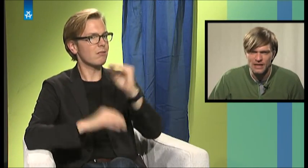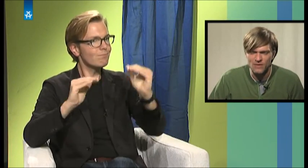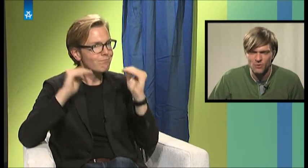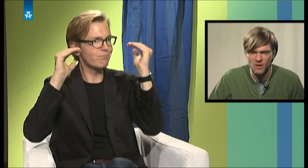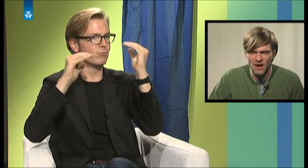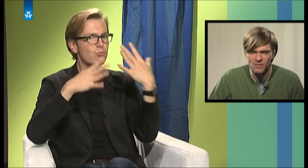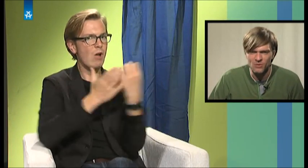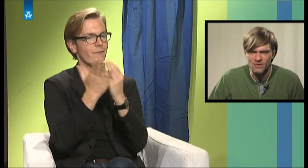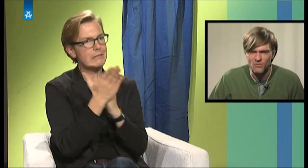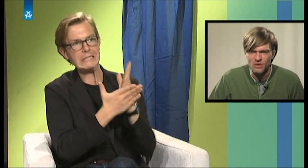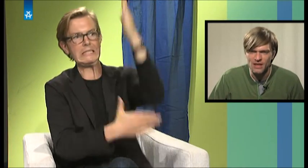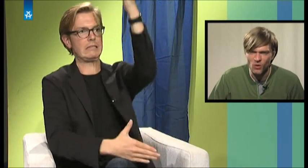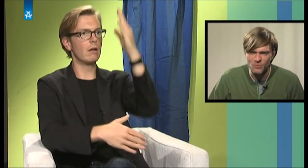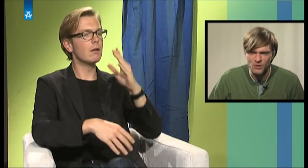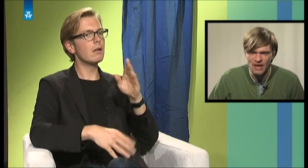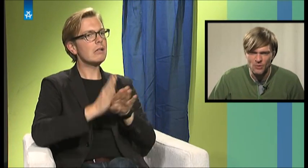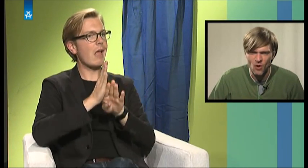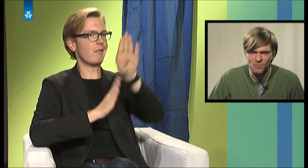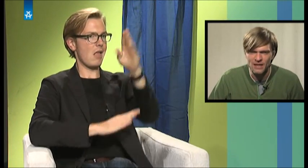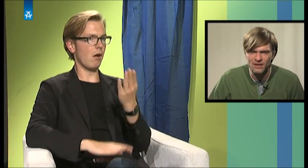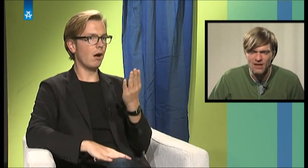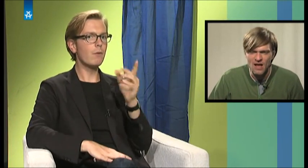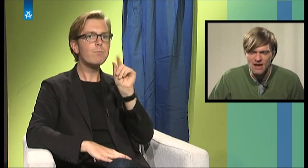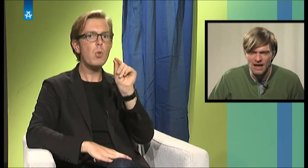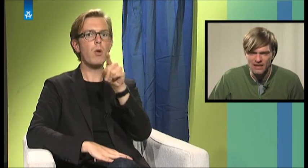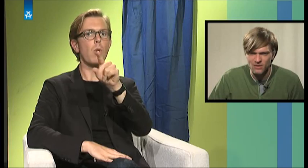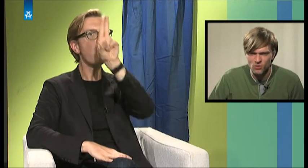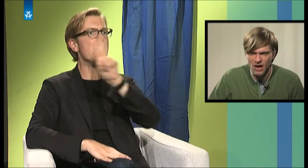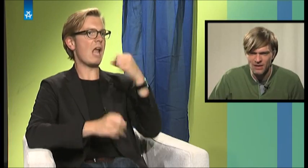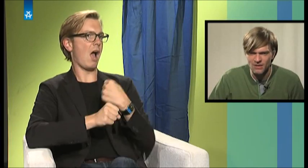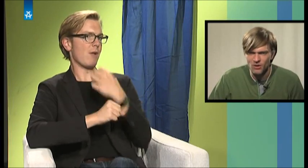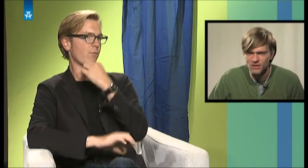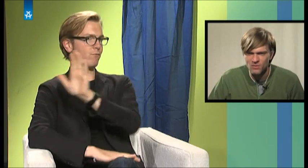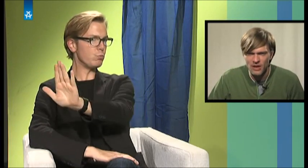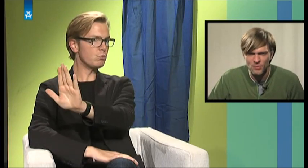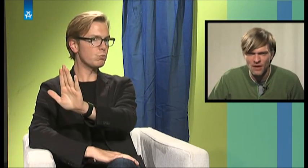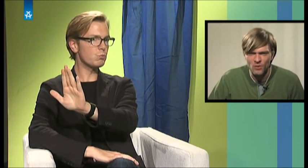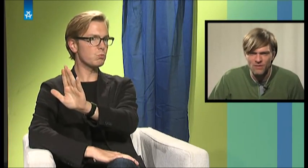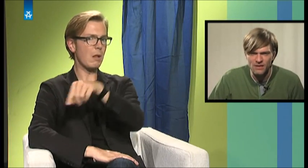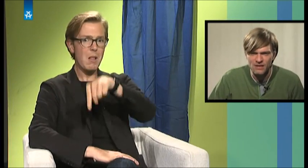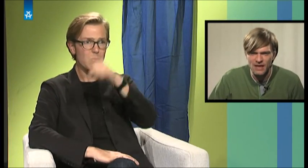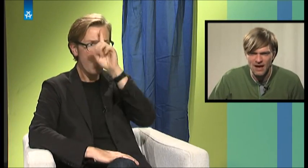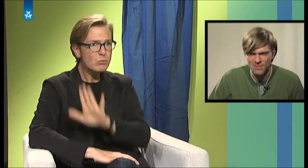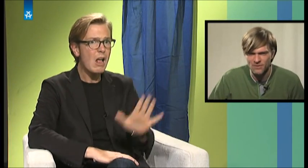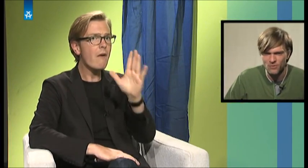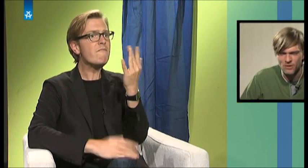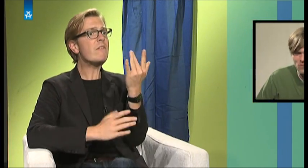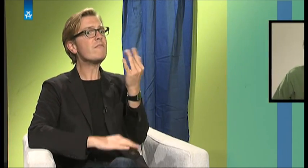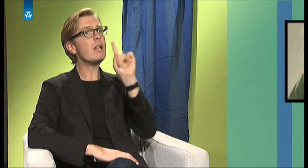wunderbaren Bildungsniveau, die auch die Möglichkeit bekommen, ihre Karriere zu starten. Leute, die zum Beispiel an der Universität arbeiten wollen. Wie viele